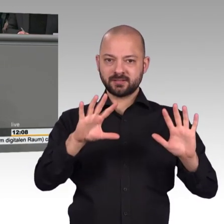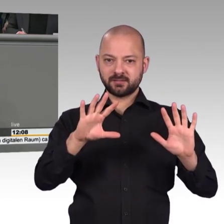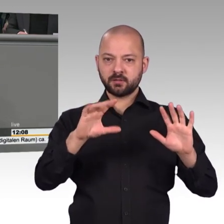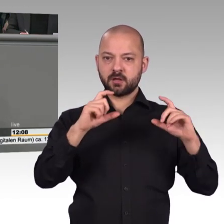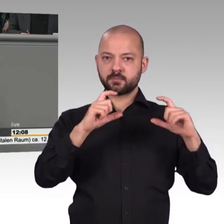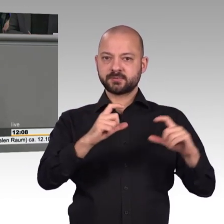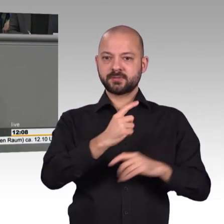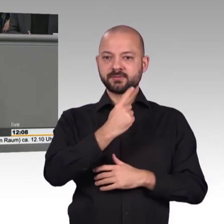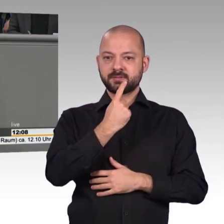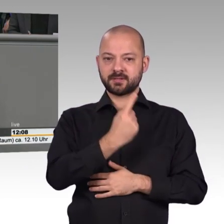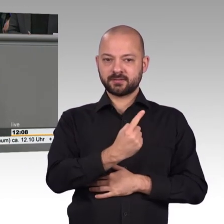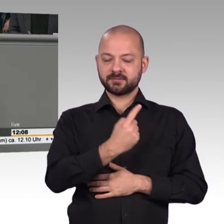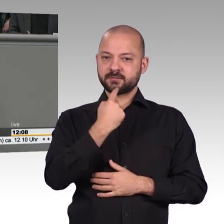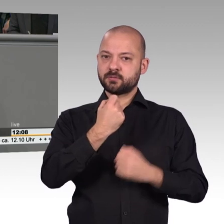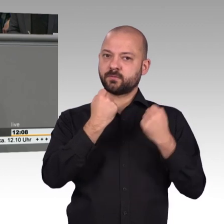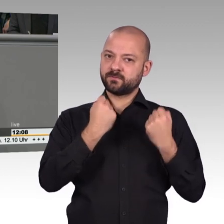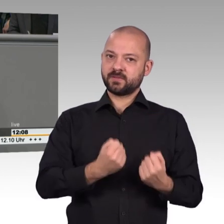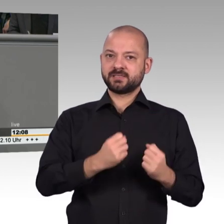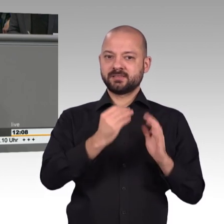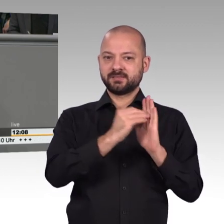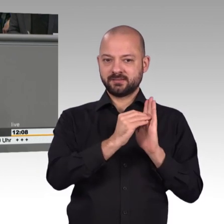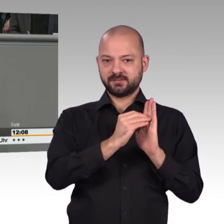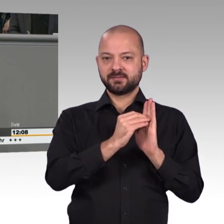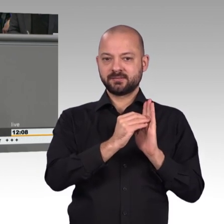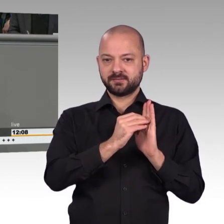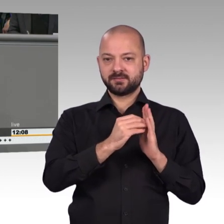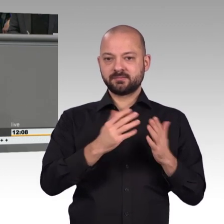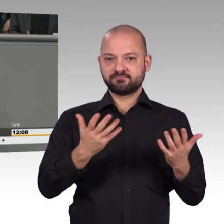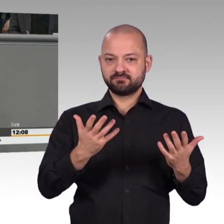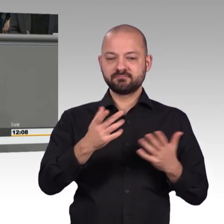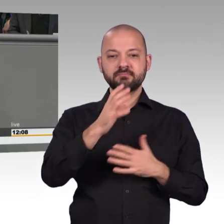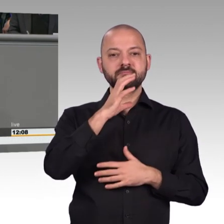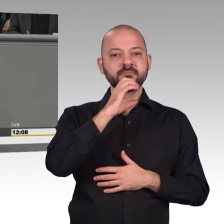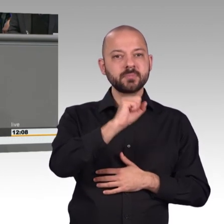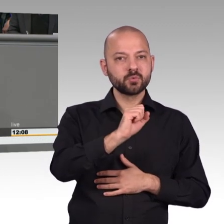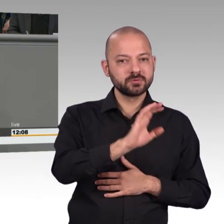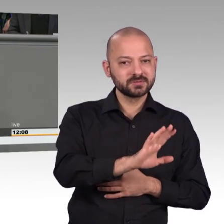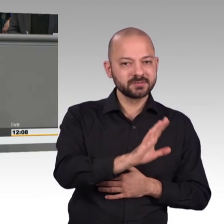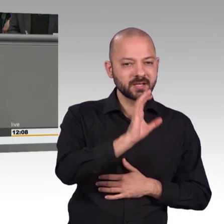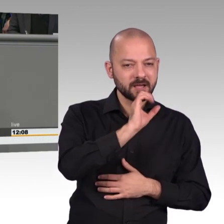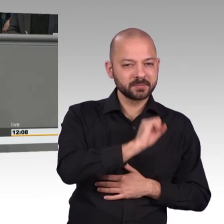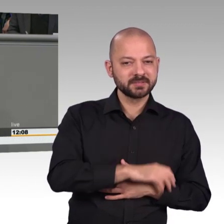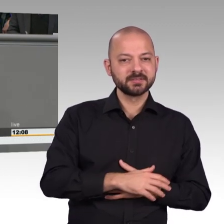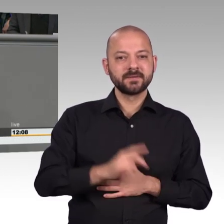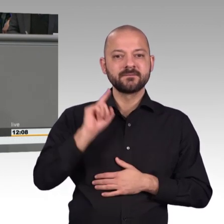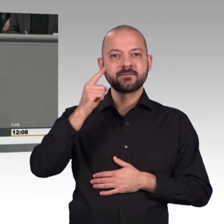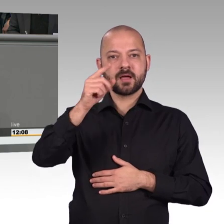Bundesverfassungsgericht gerade auch in dieser Entscheidung, die Sie zitieren, nämlich in der vom 27.02.2008,